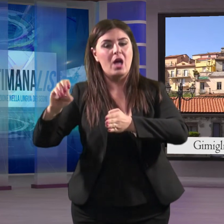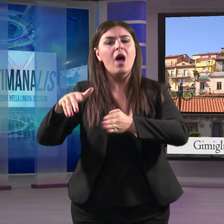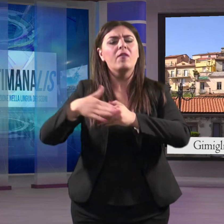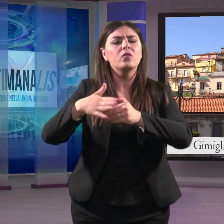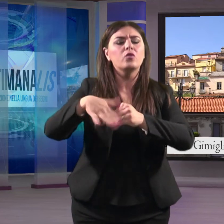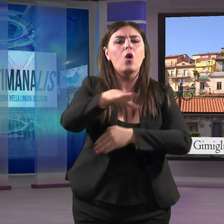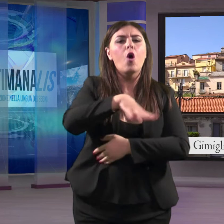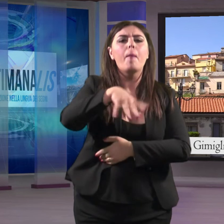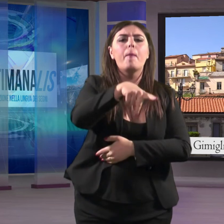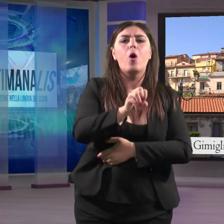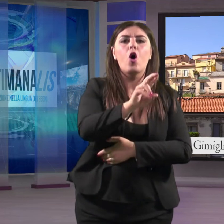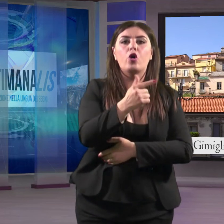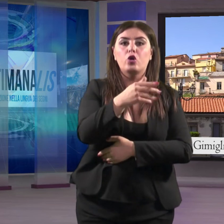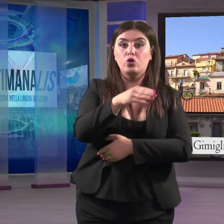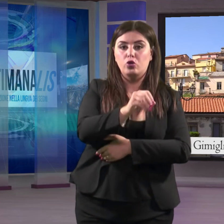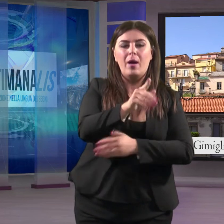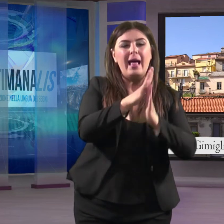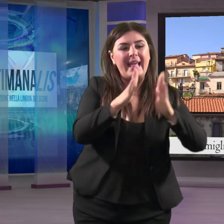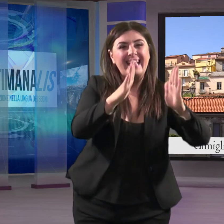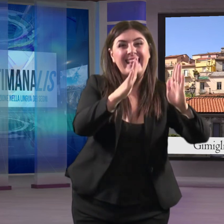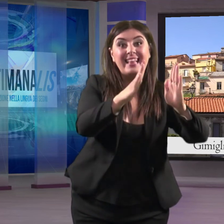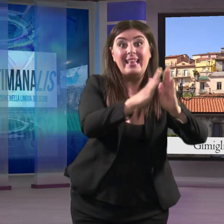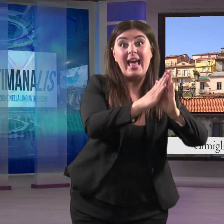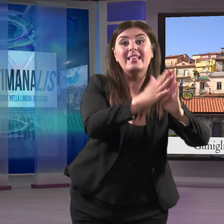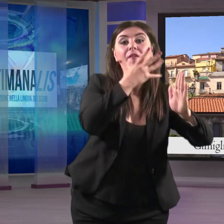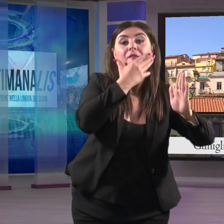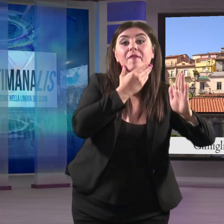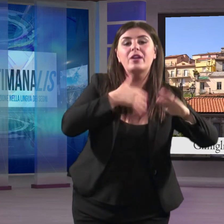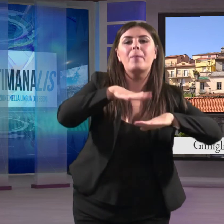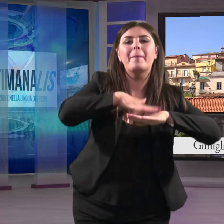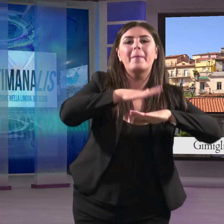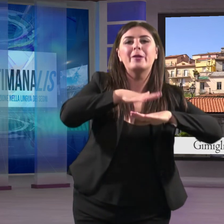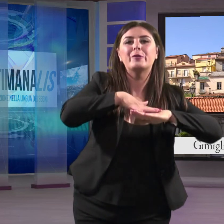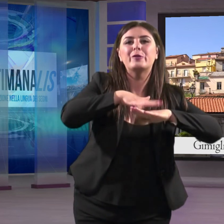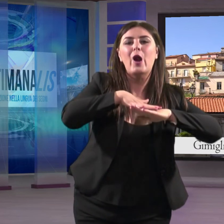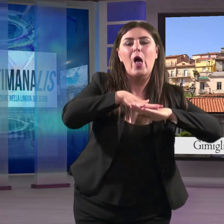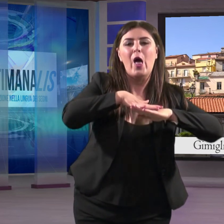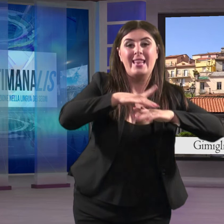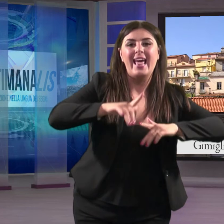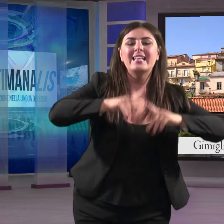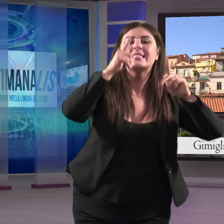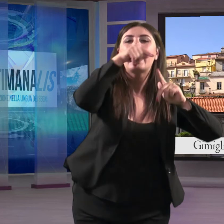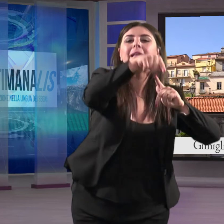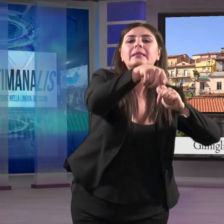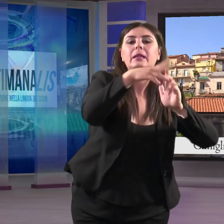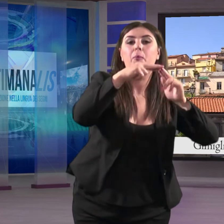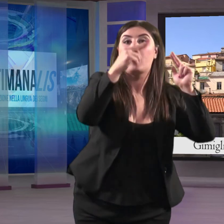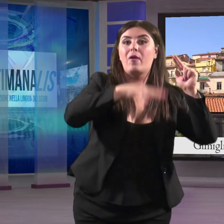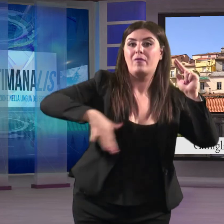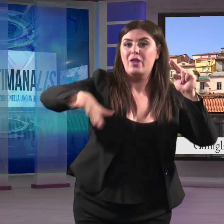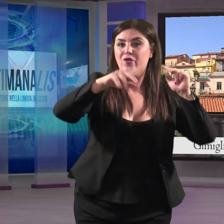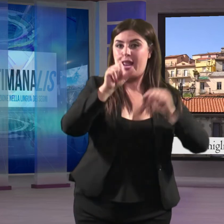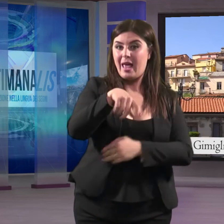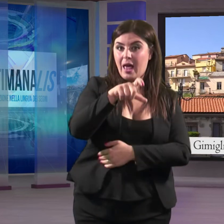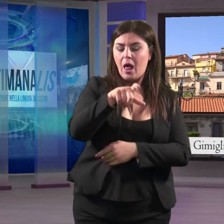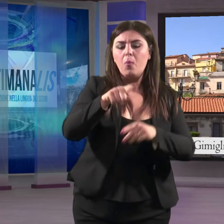Porto, sede della Basilica dedicata alla Vergine Patrona della provincia, e la parte sottostante l